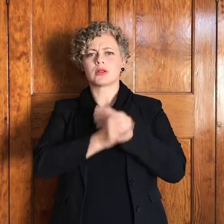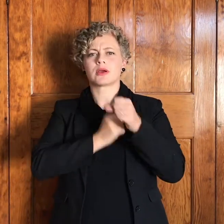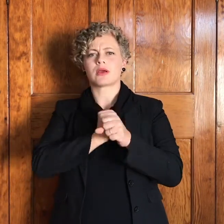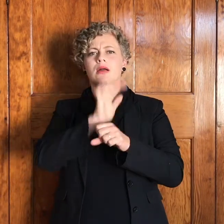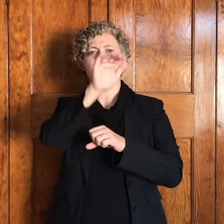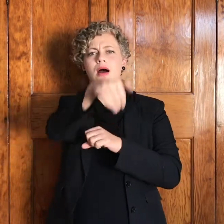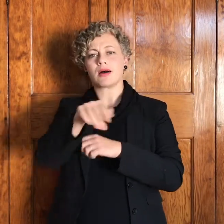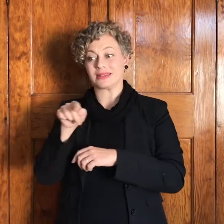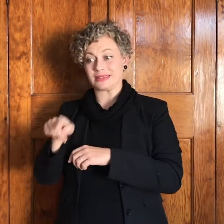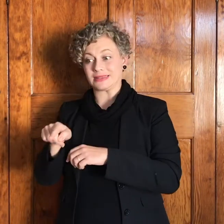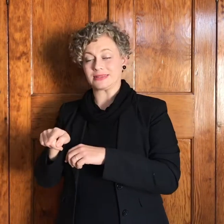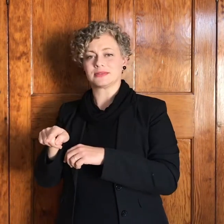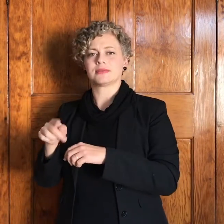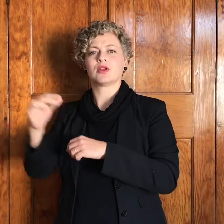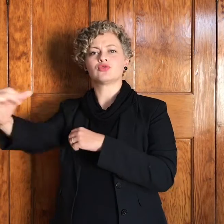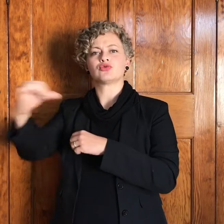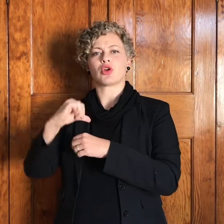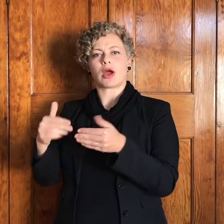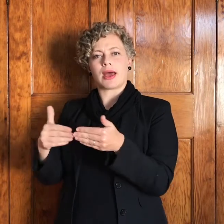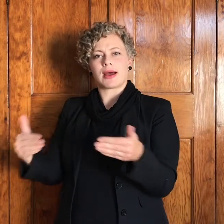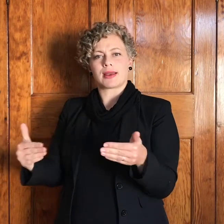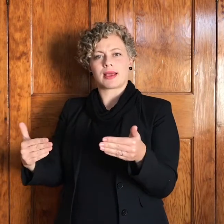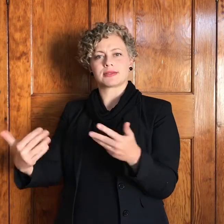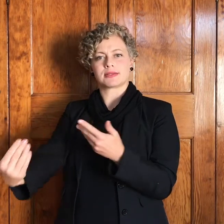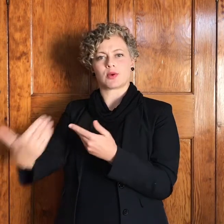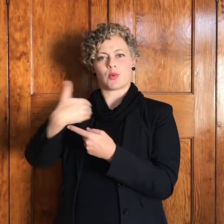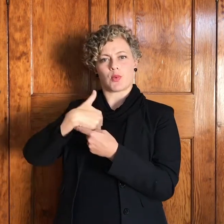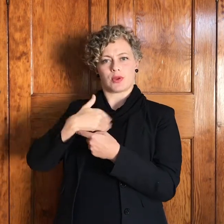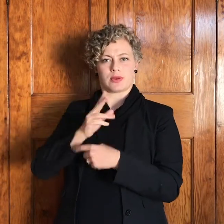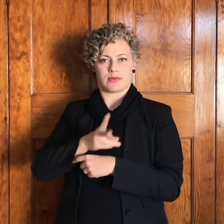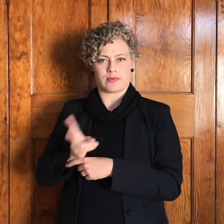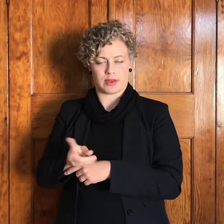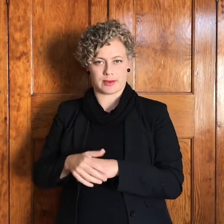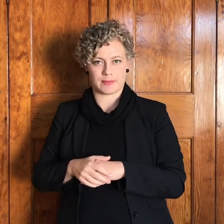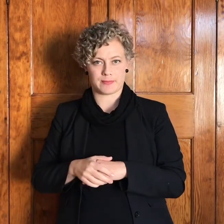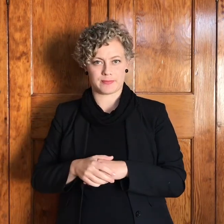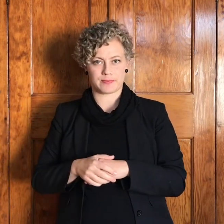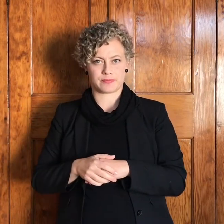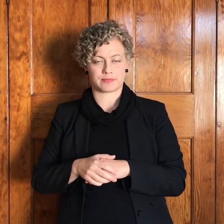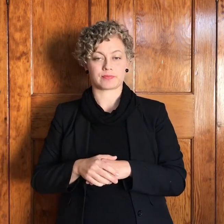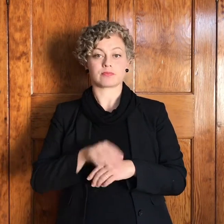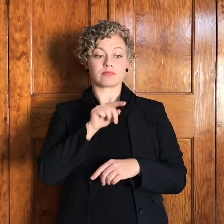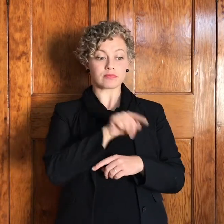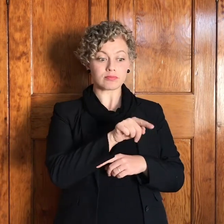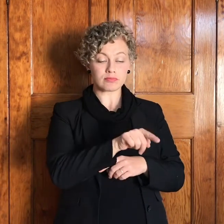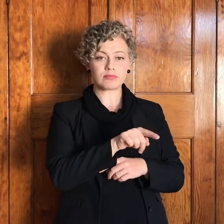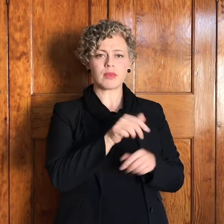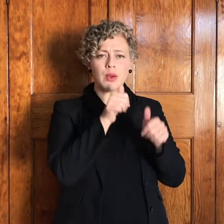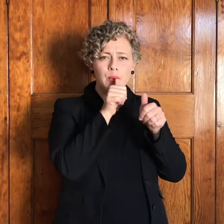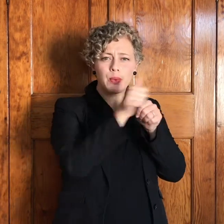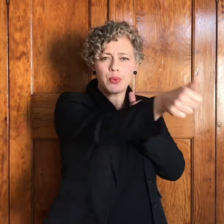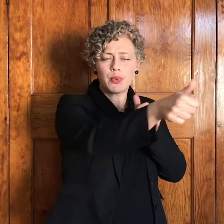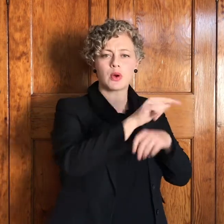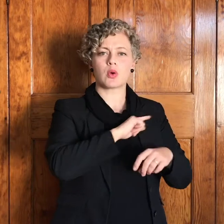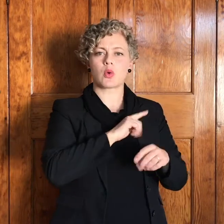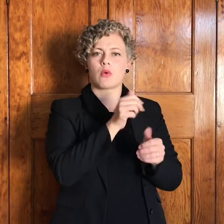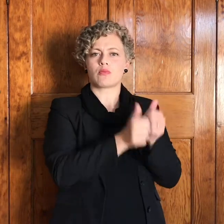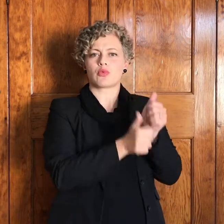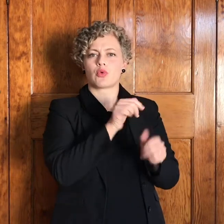Die eerste en vlug hy vir sy broer. Hy vlug letterlik om het sy broer om wil doodmaak. Die tweede en is hy op pad terug